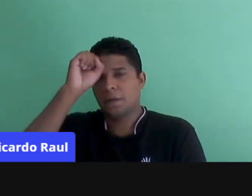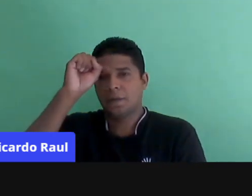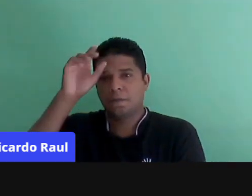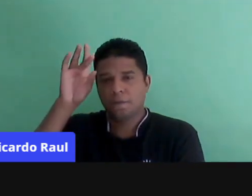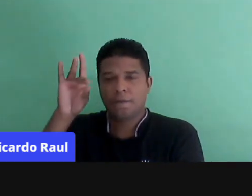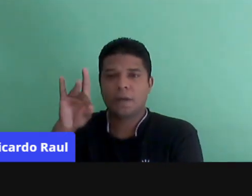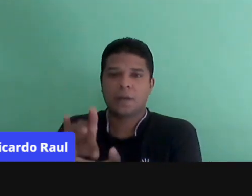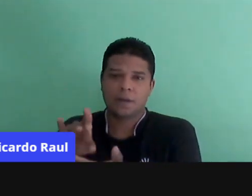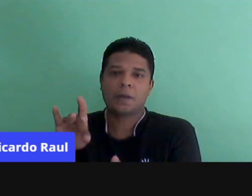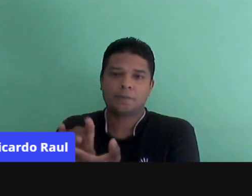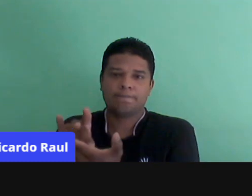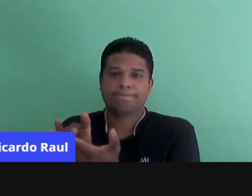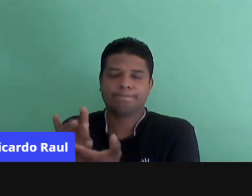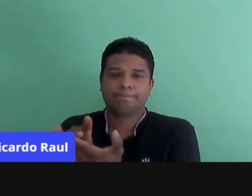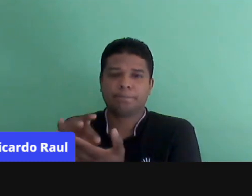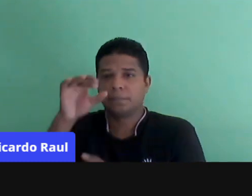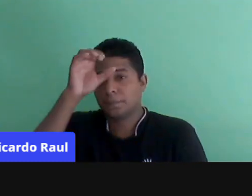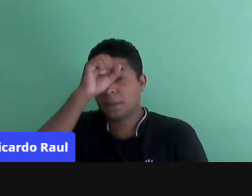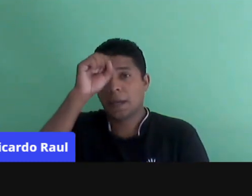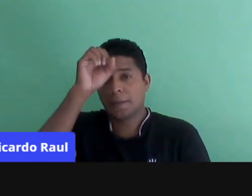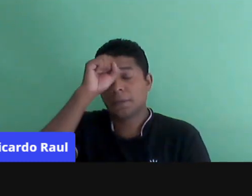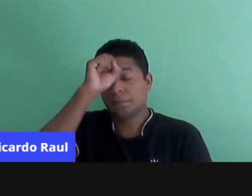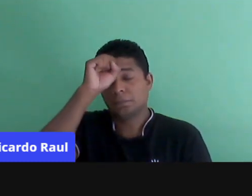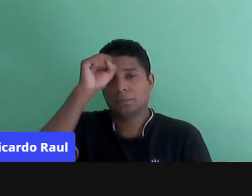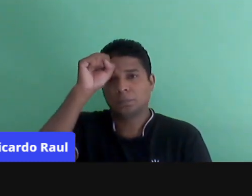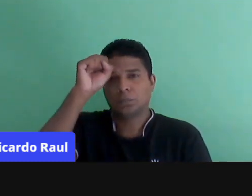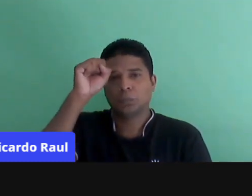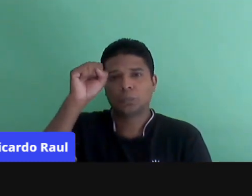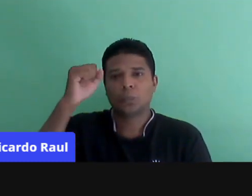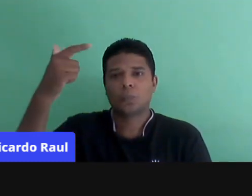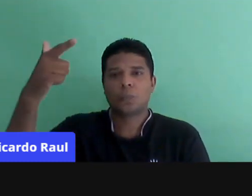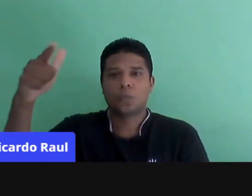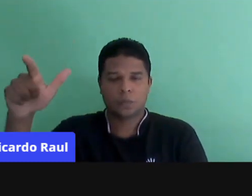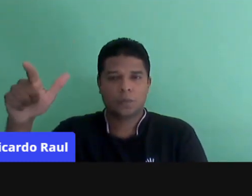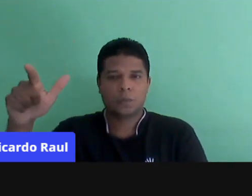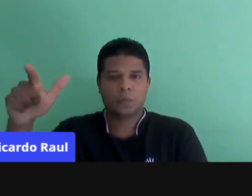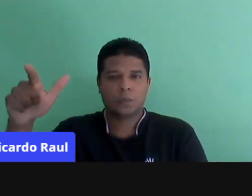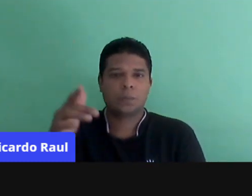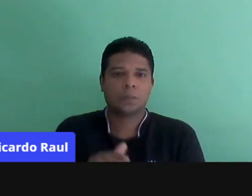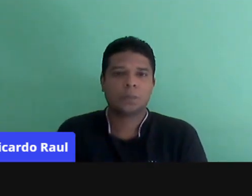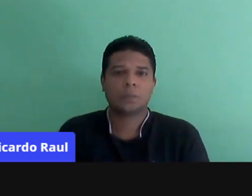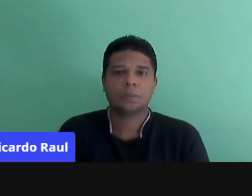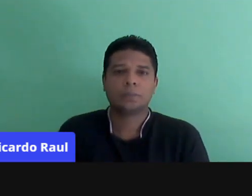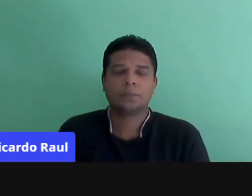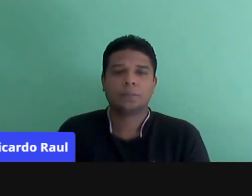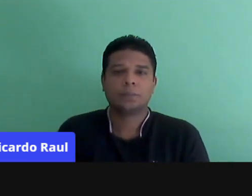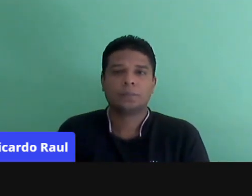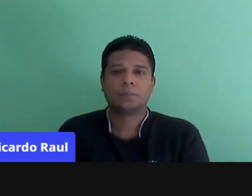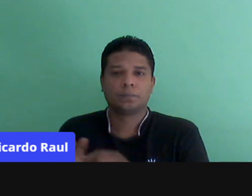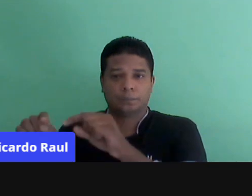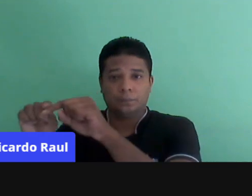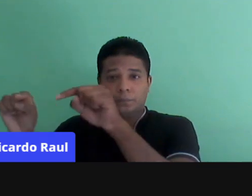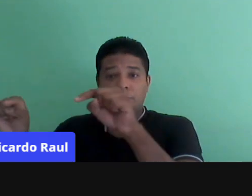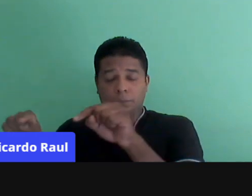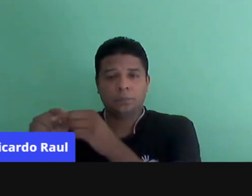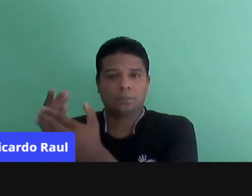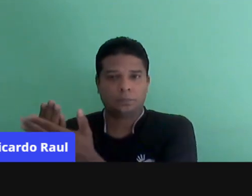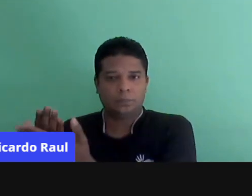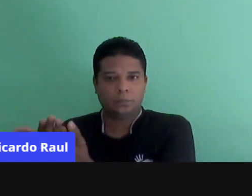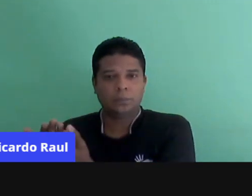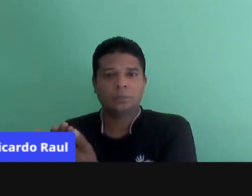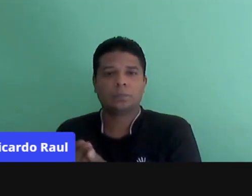motivo da aprendizagem, para aprender algum conceito. Outros motivos, né? Os levam para esse espaço das salas de aula.